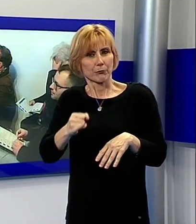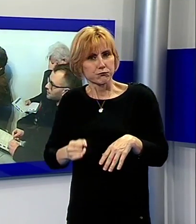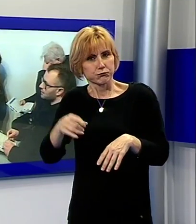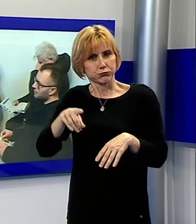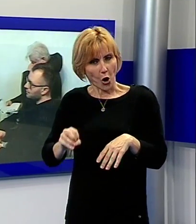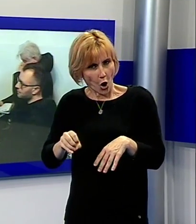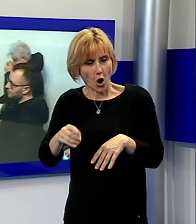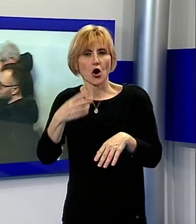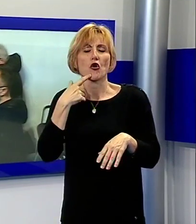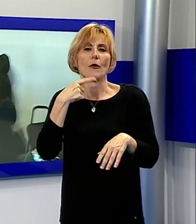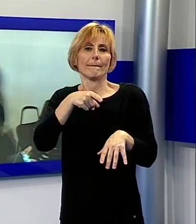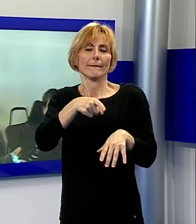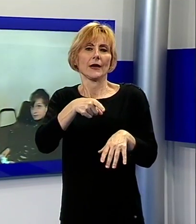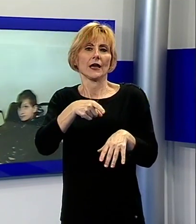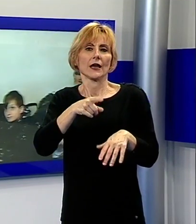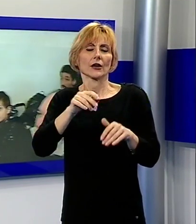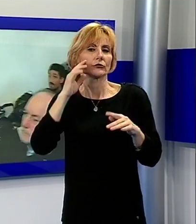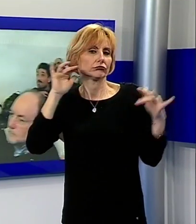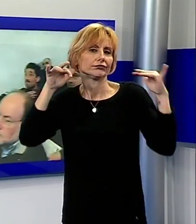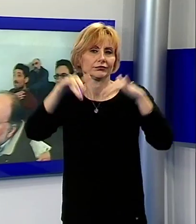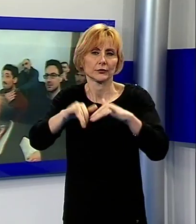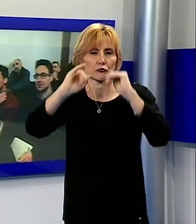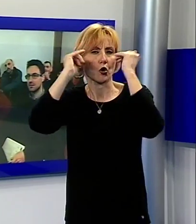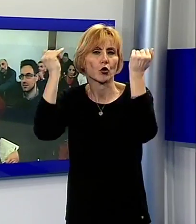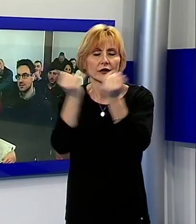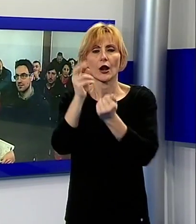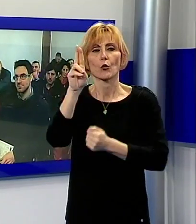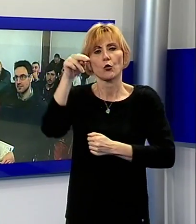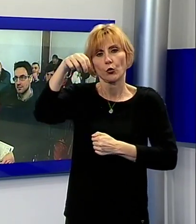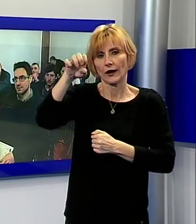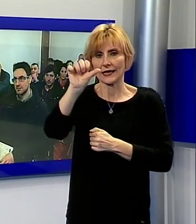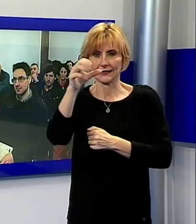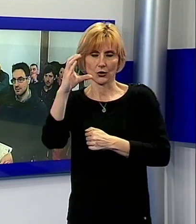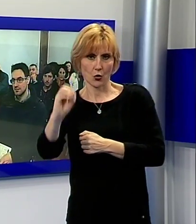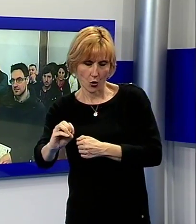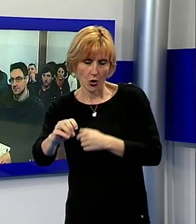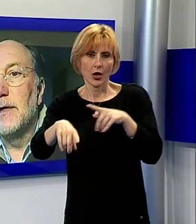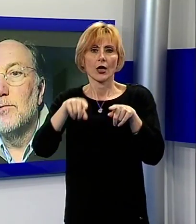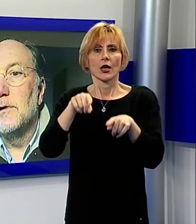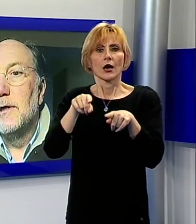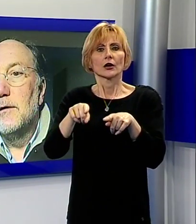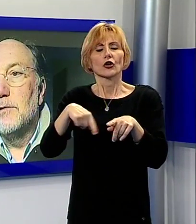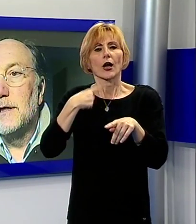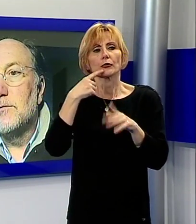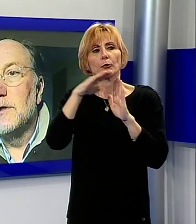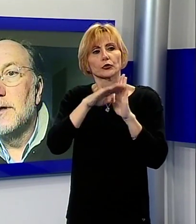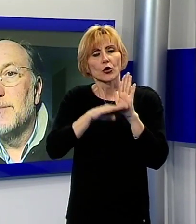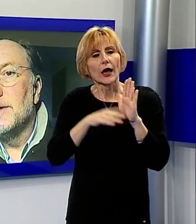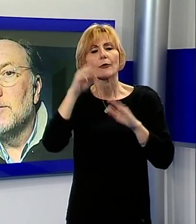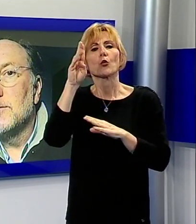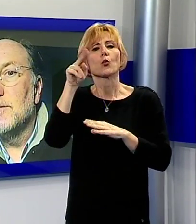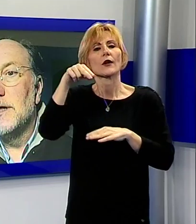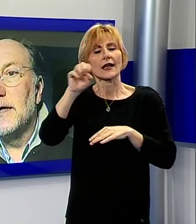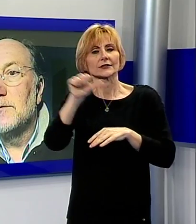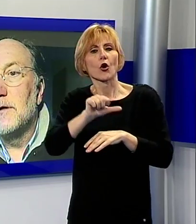giovani appartenenti all'area MAB UNESCO e i ragazzi che provengono dai territori della MAB UNESCO dell